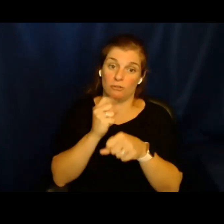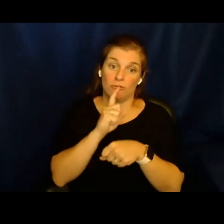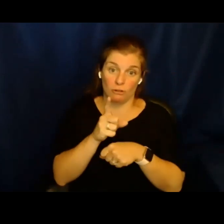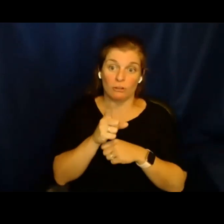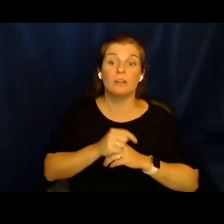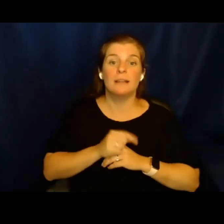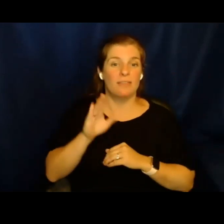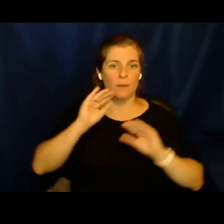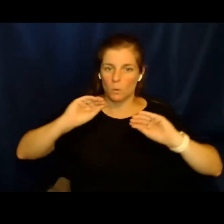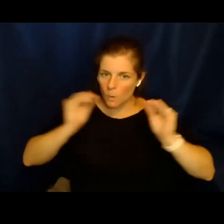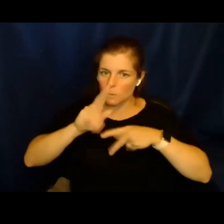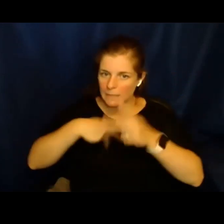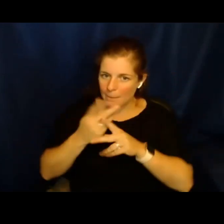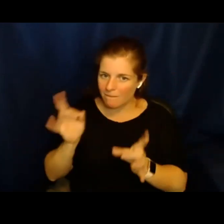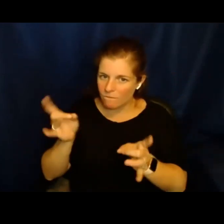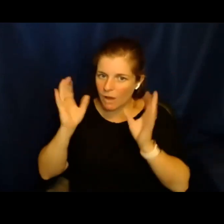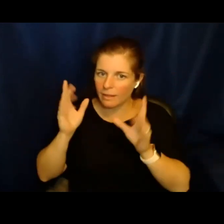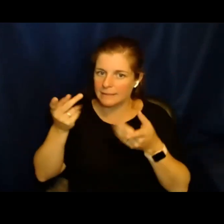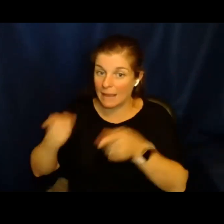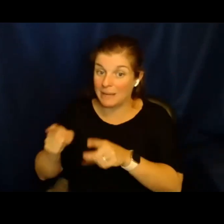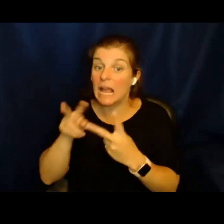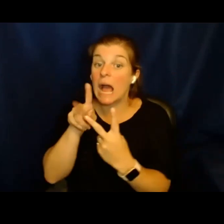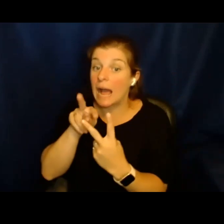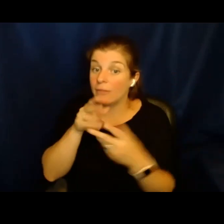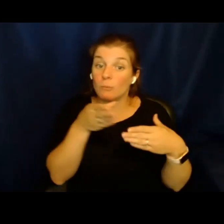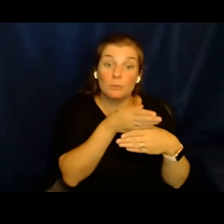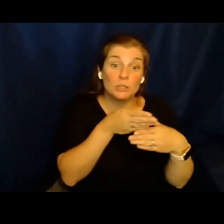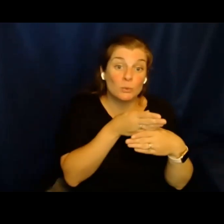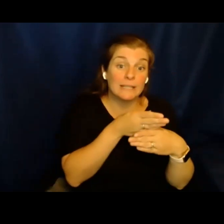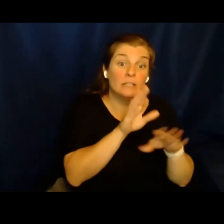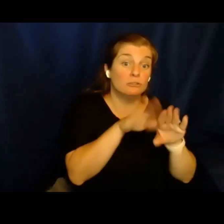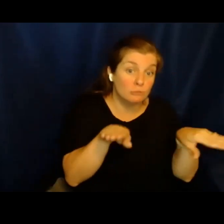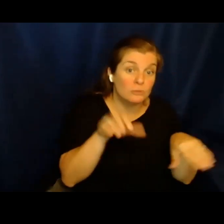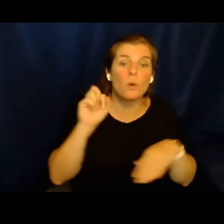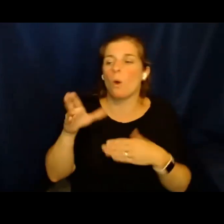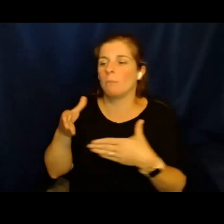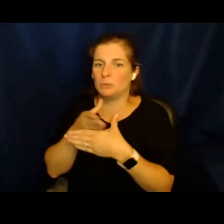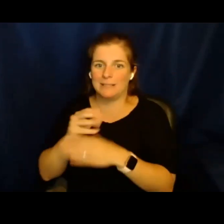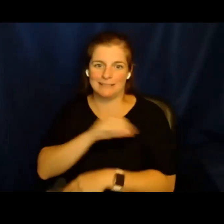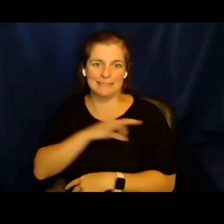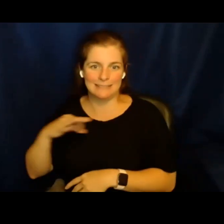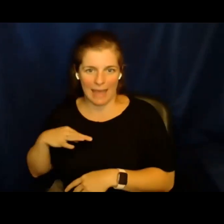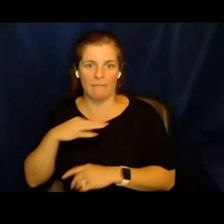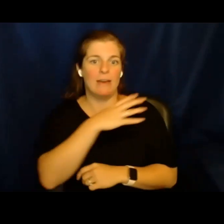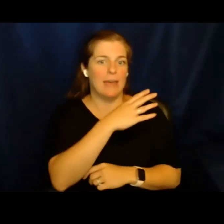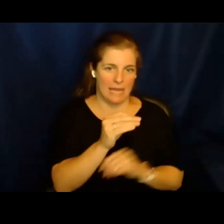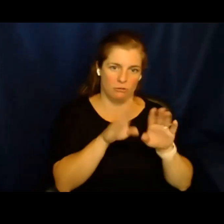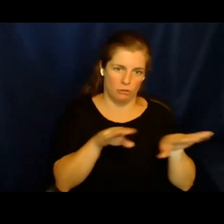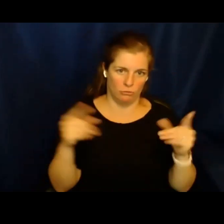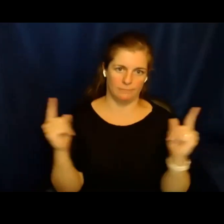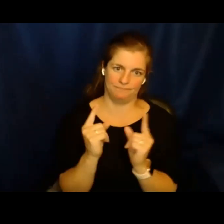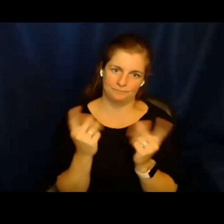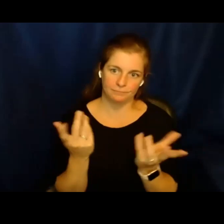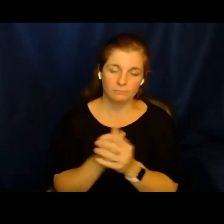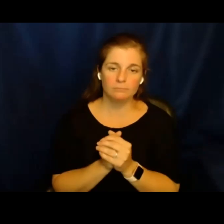asegurarse de que no haya ningún tipo de violencia, ya sea entre los niños o entre los empleados. Y ahora bien, por